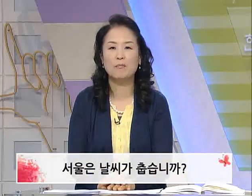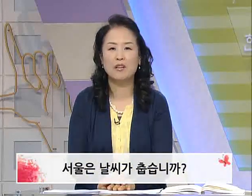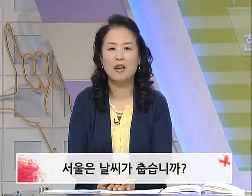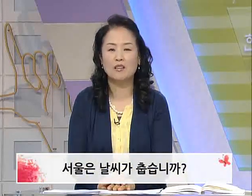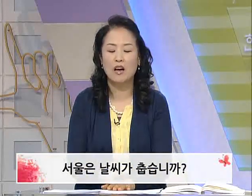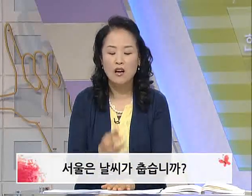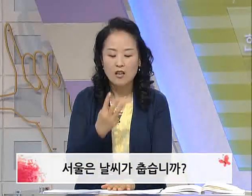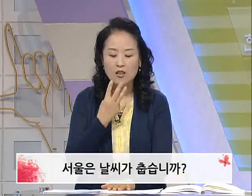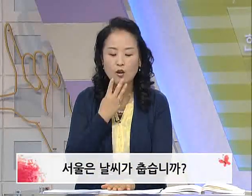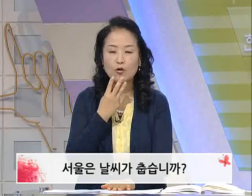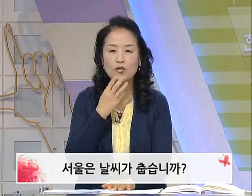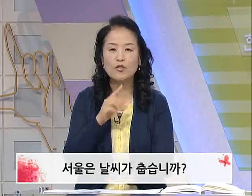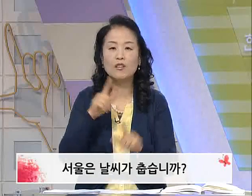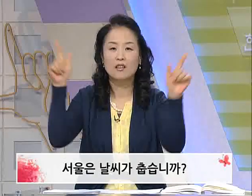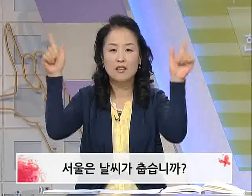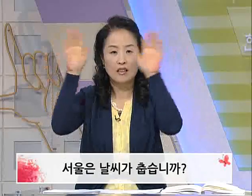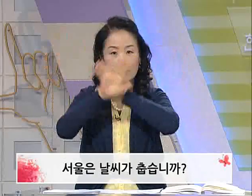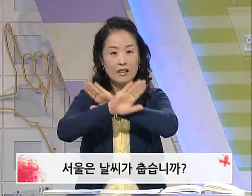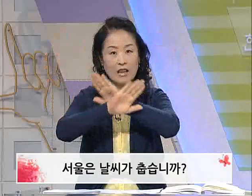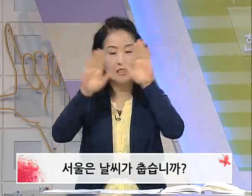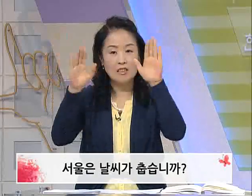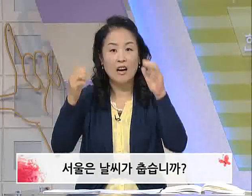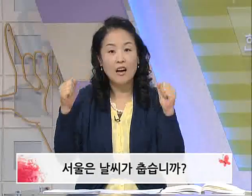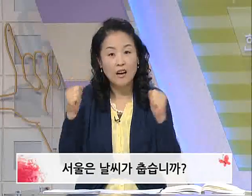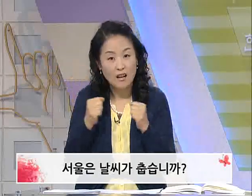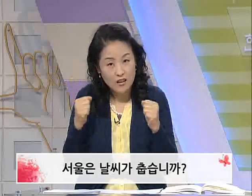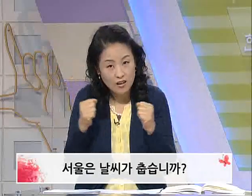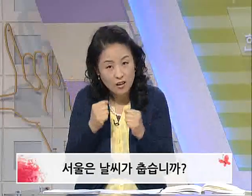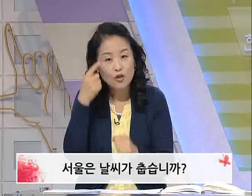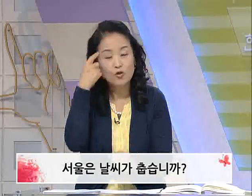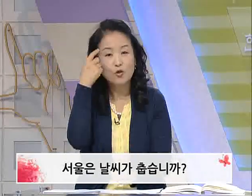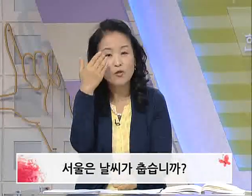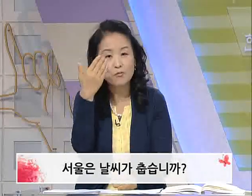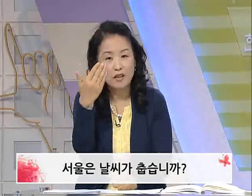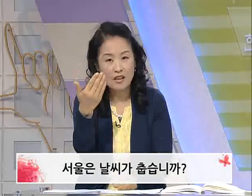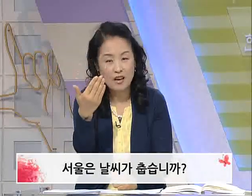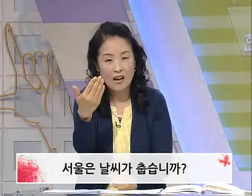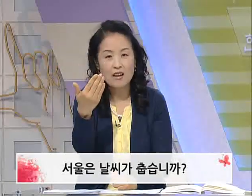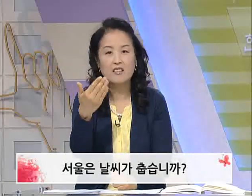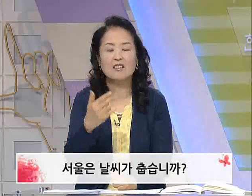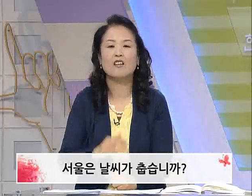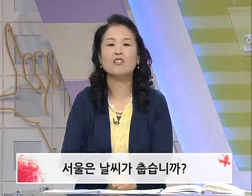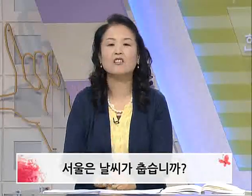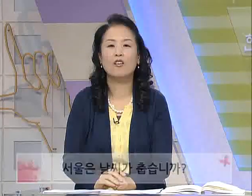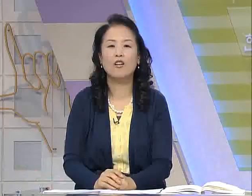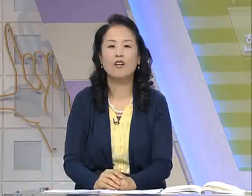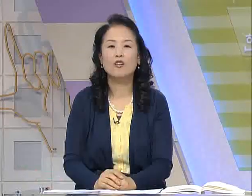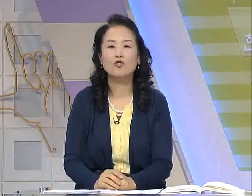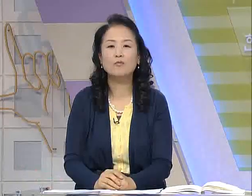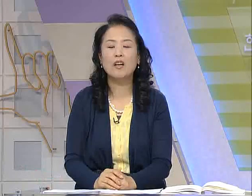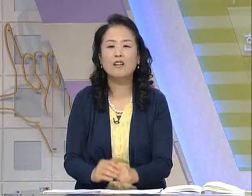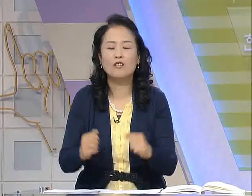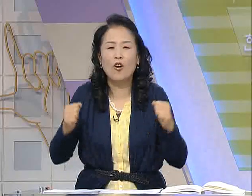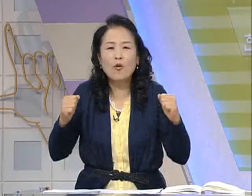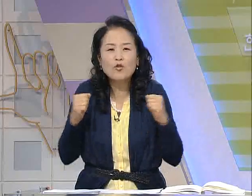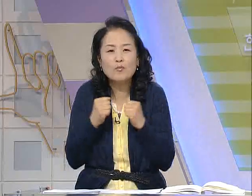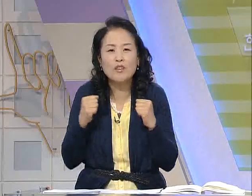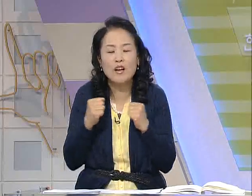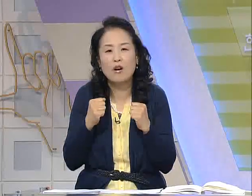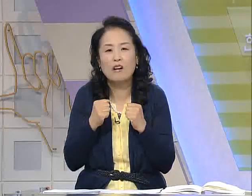됩니다. 자, 서울은 날씨가 춥습니까? 자, 춥다를 너무 춥다라고